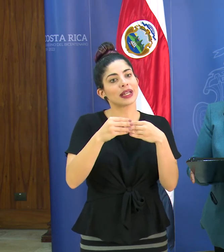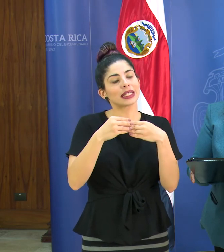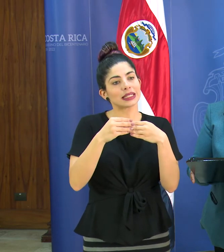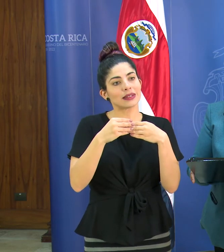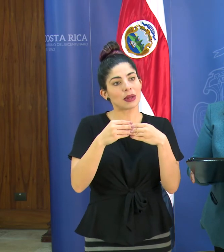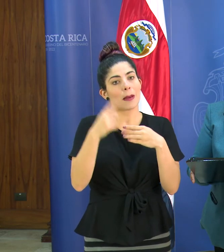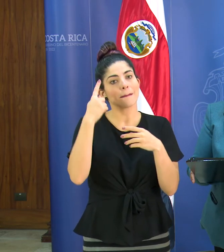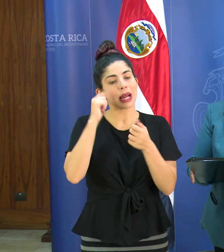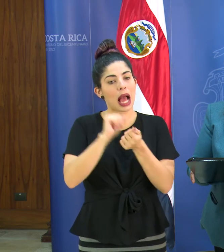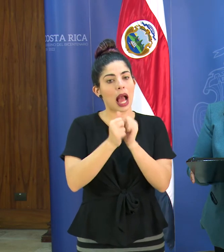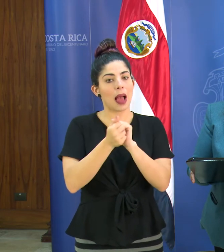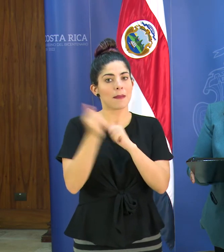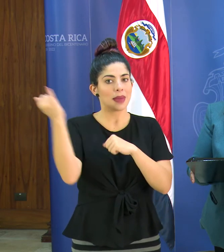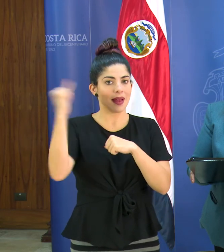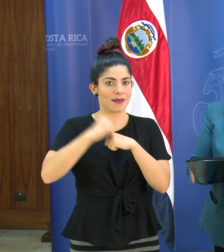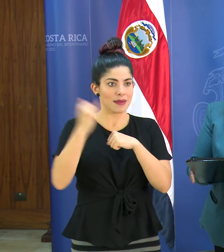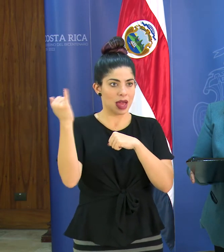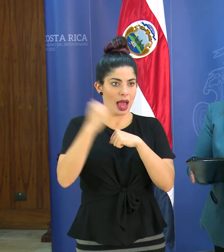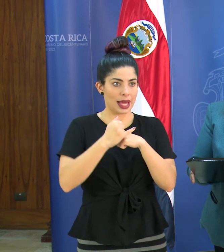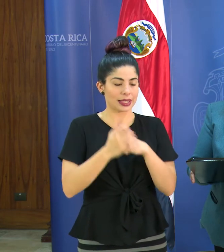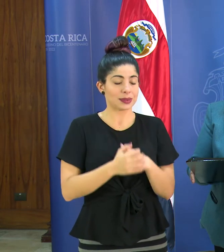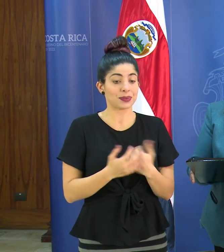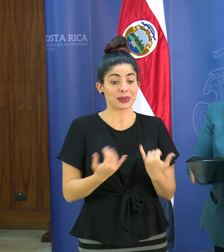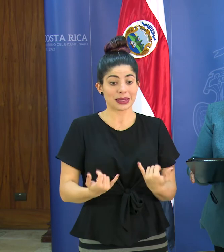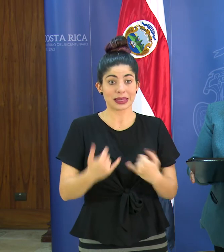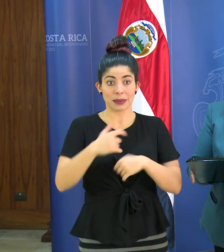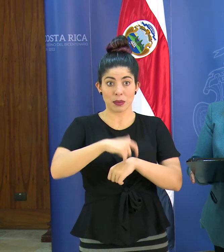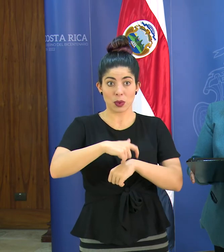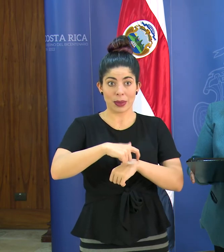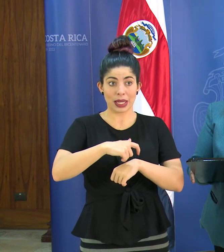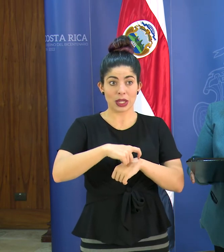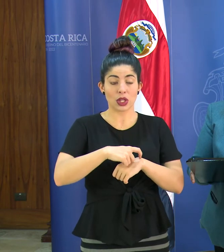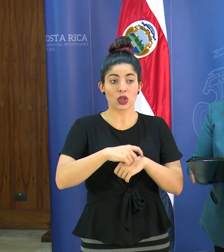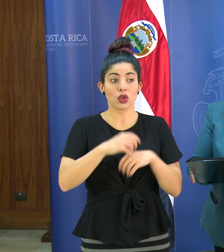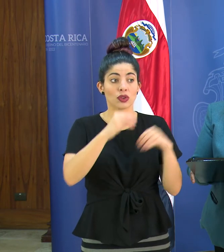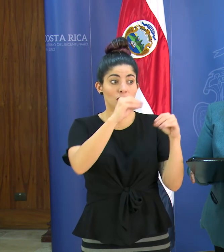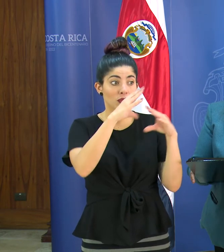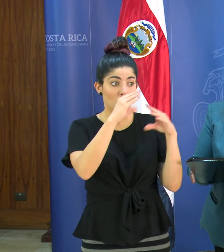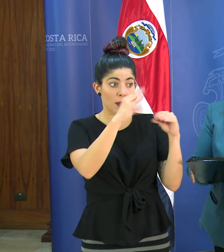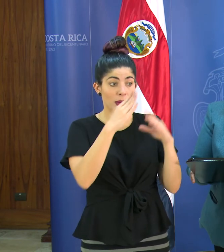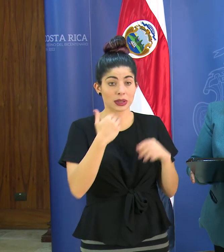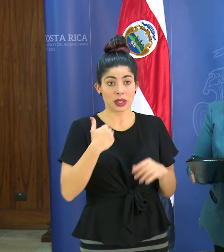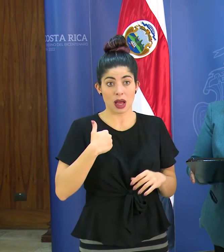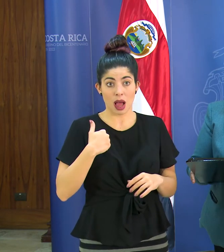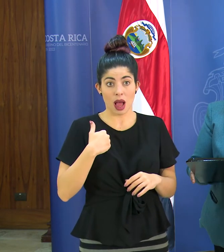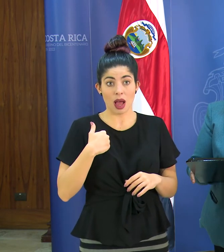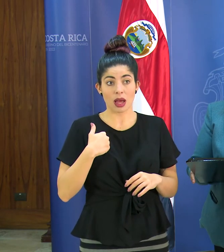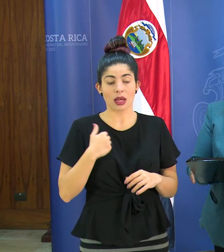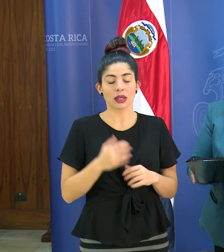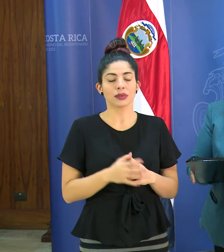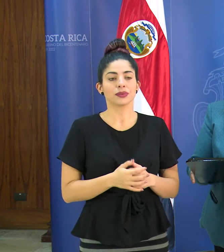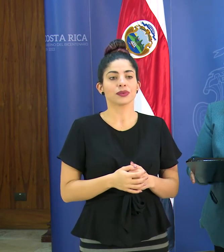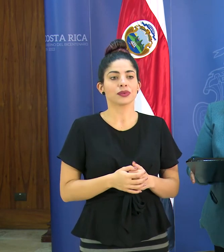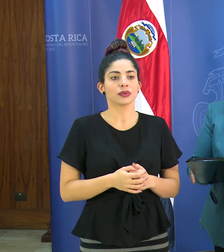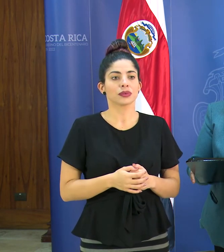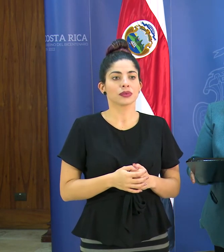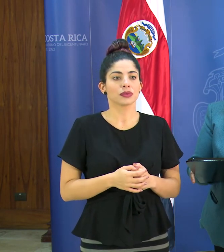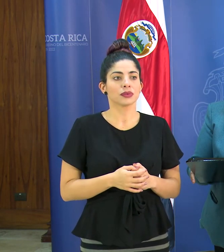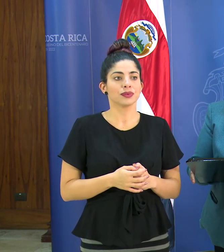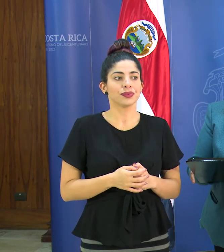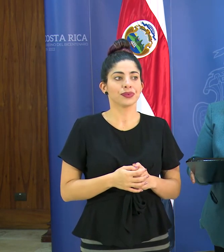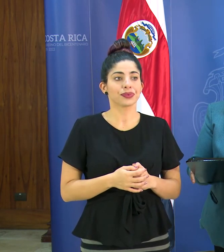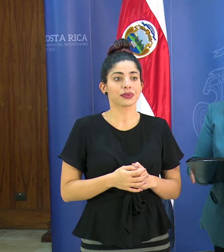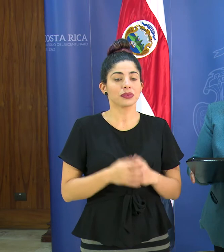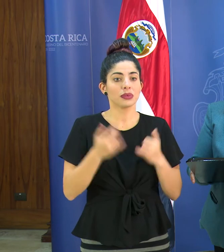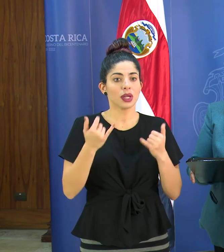la hora de cambiar los viajes en este momento los datos que tenemos son que la